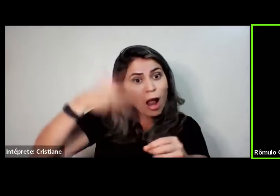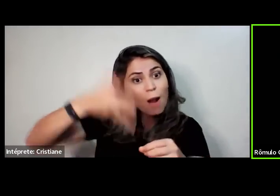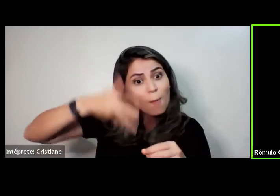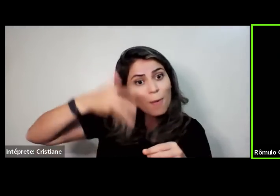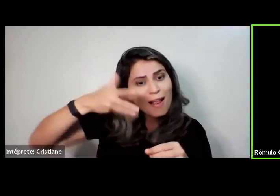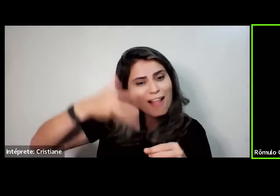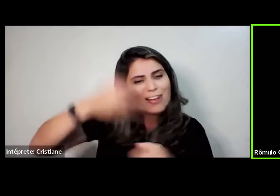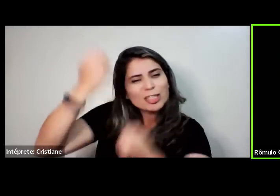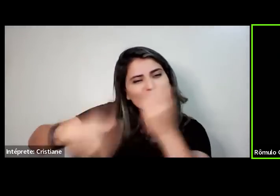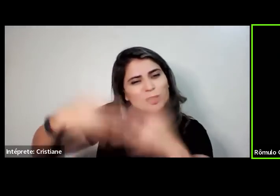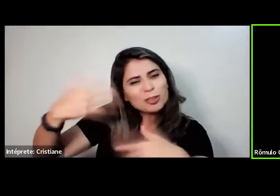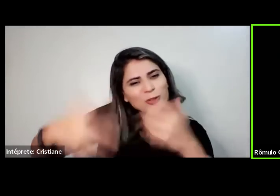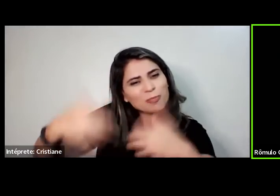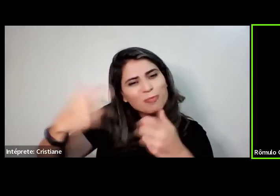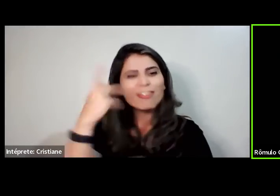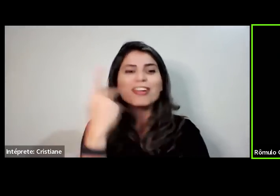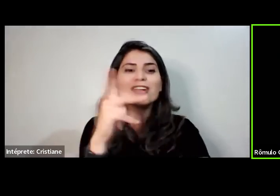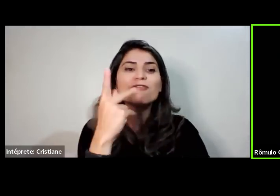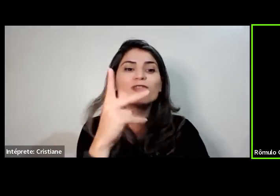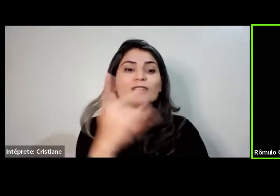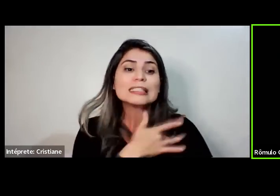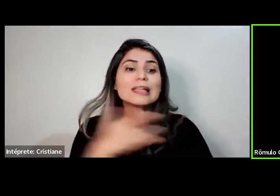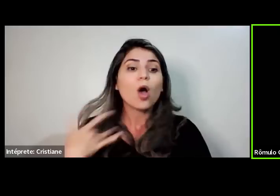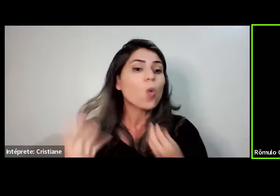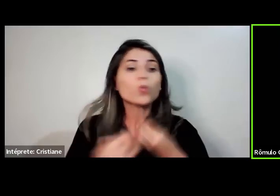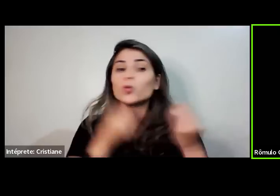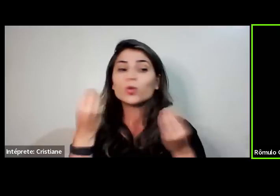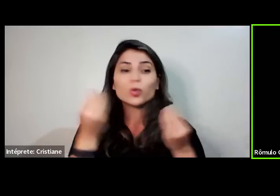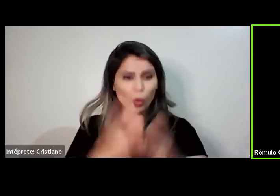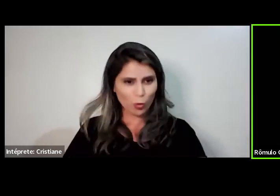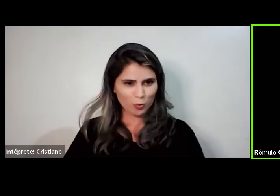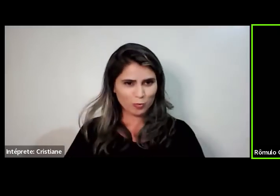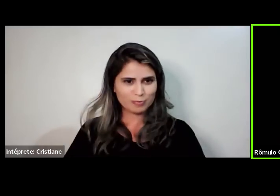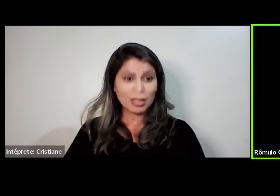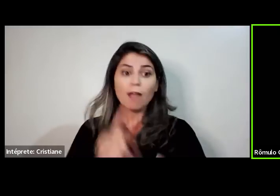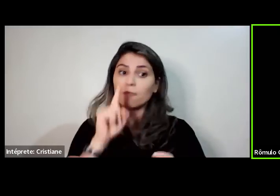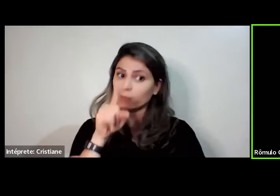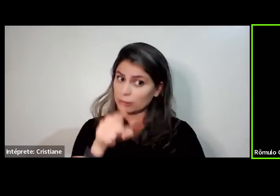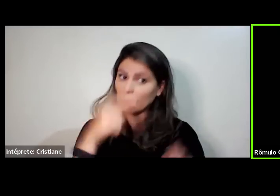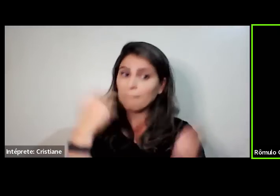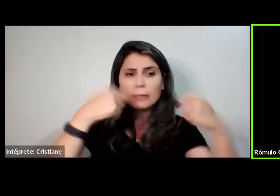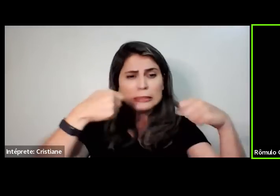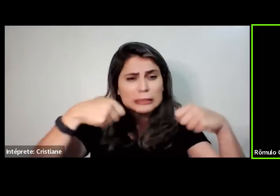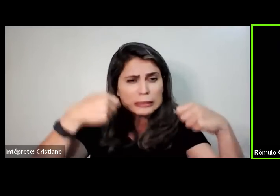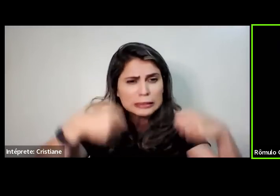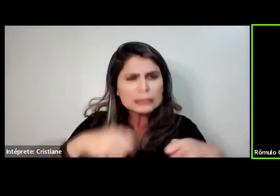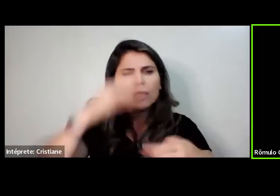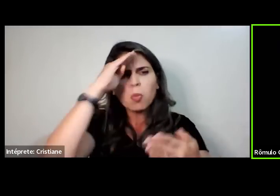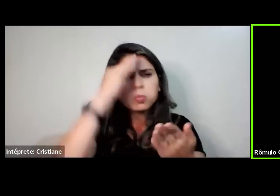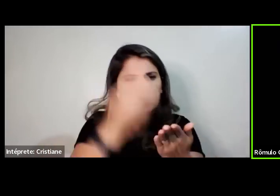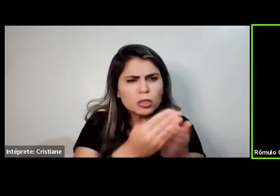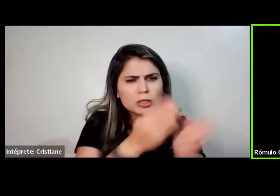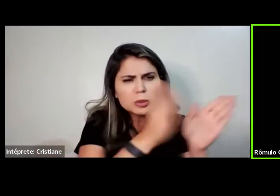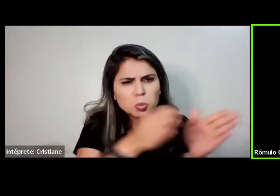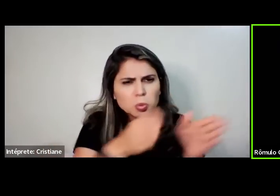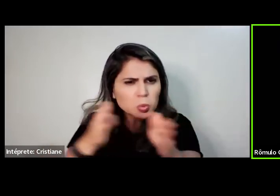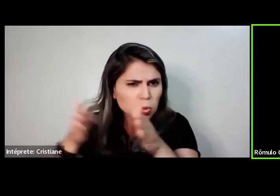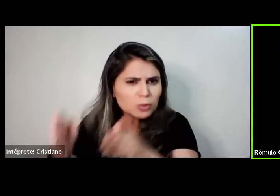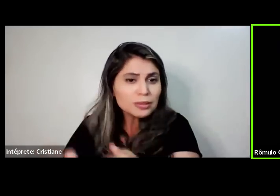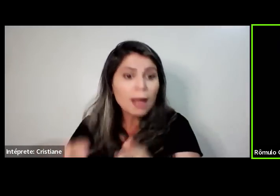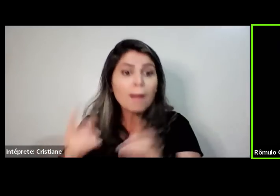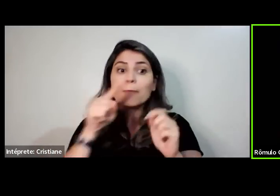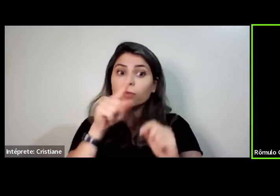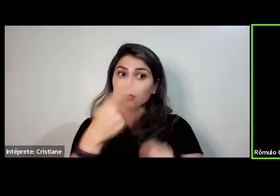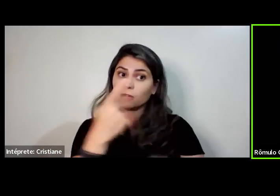se faz mais ou menos, o resultado é mais ou menos. Quando o médico receita para você um antibiótico de 8 a 8 horas,